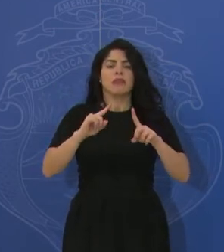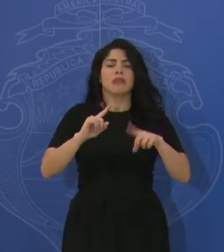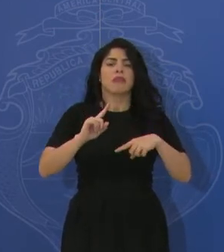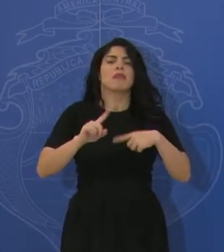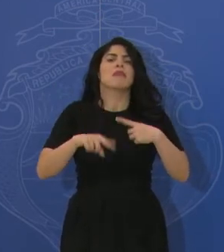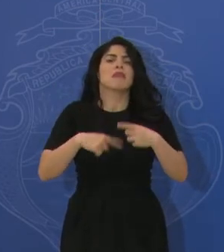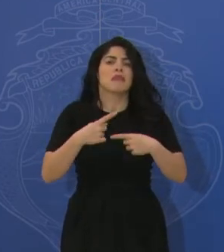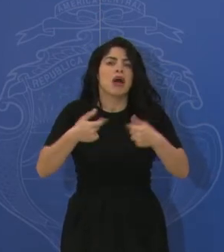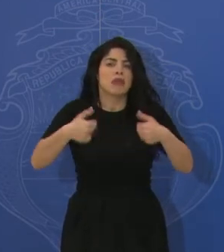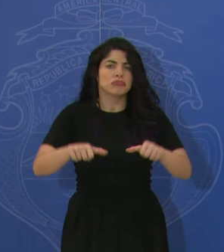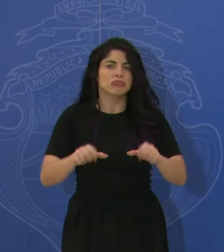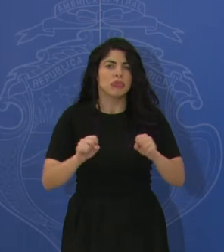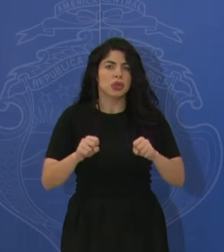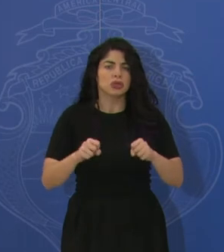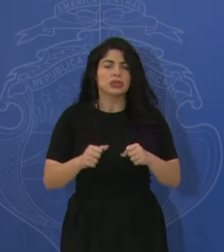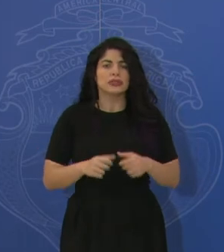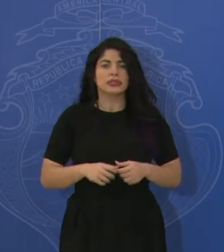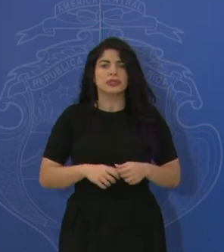acordados.